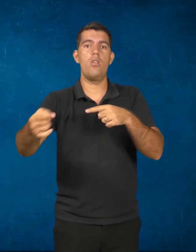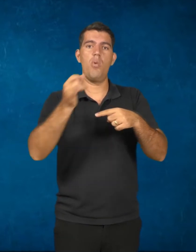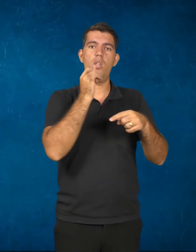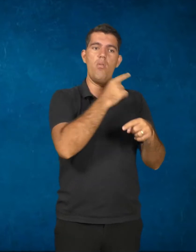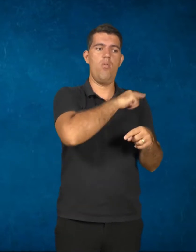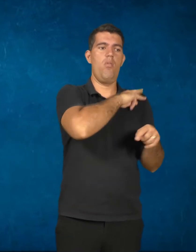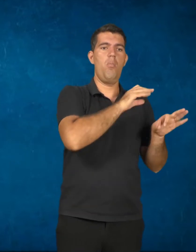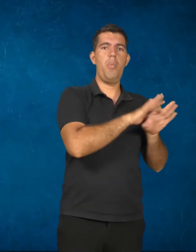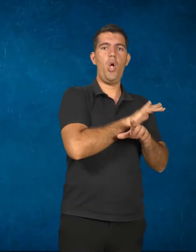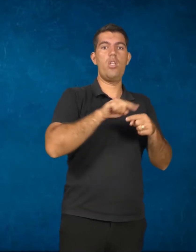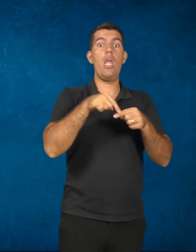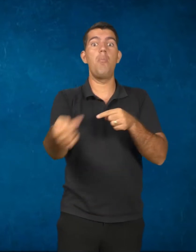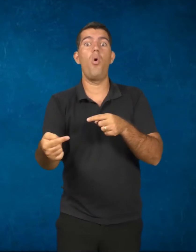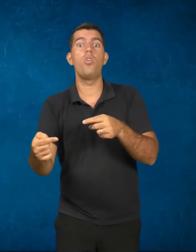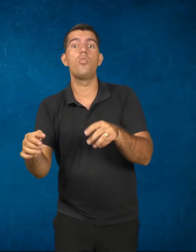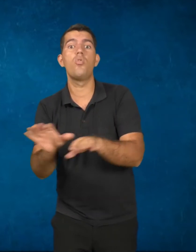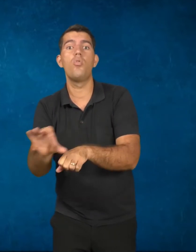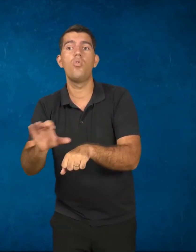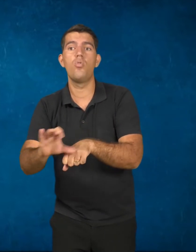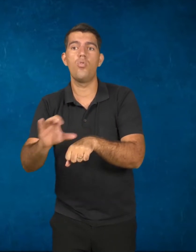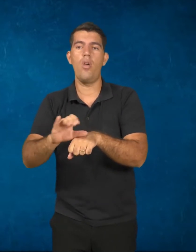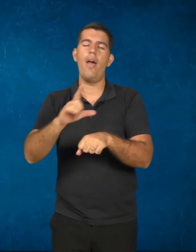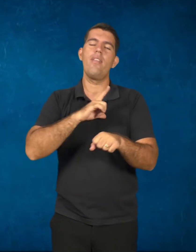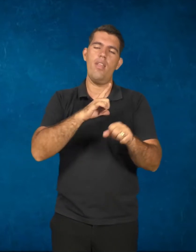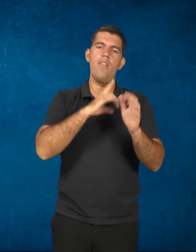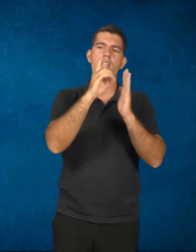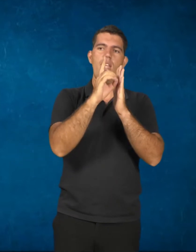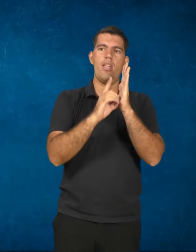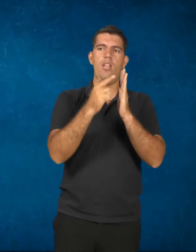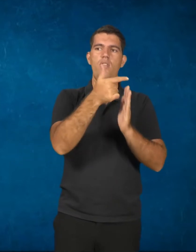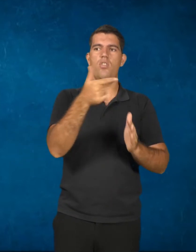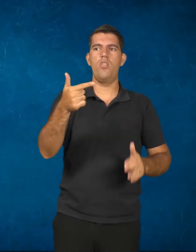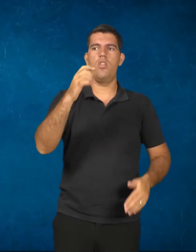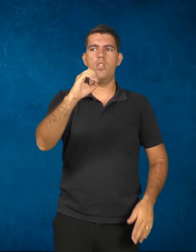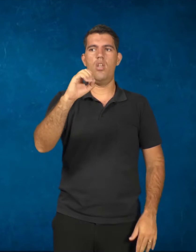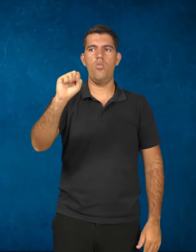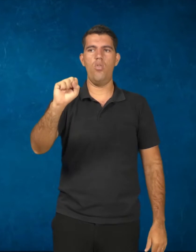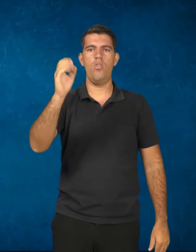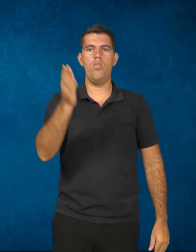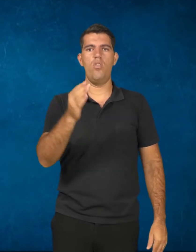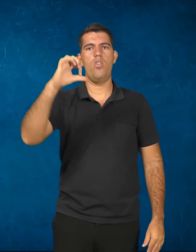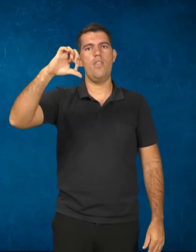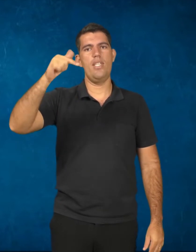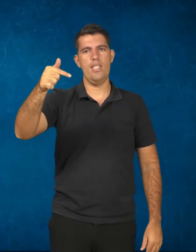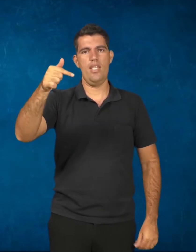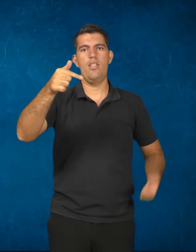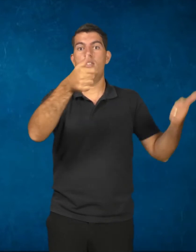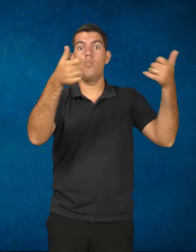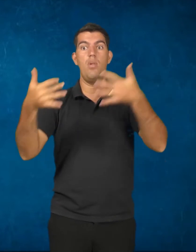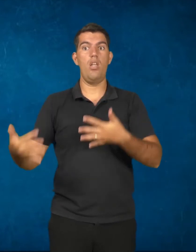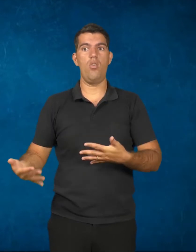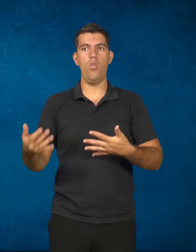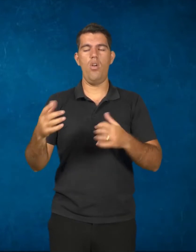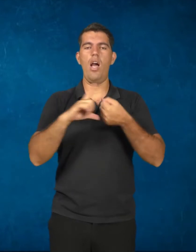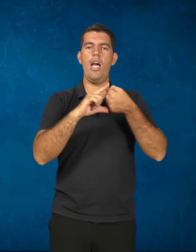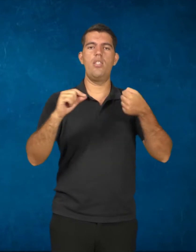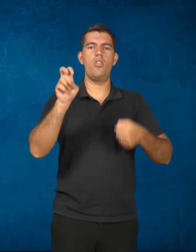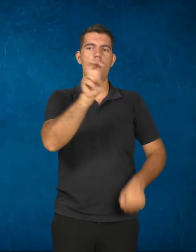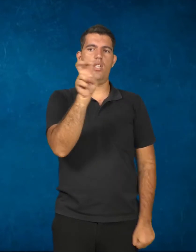tendência foi concretizada com o decreto 22.08 de 97, que diz o seguinte, no seu artigo 5º, a educação